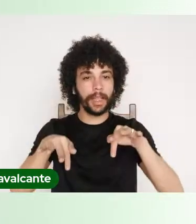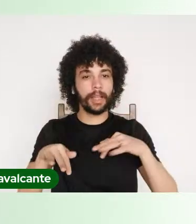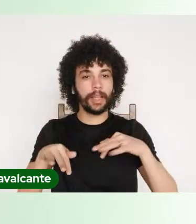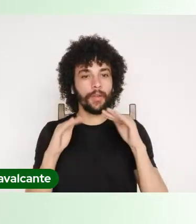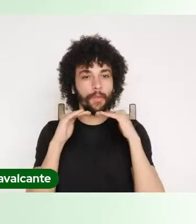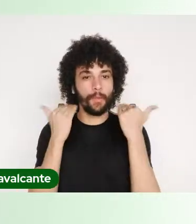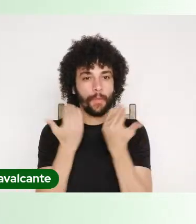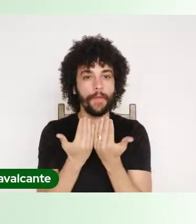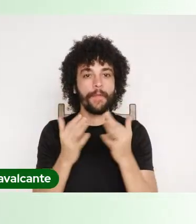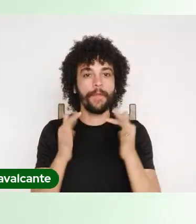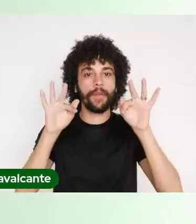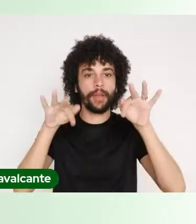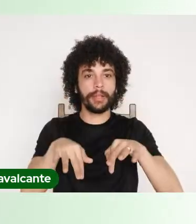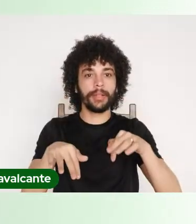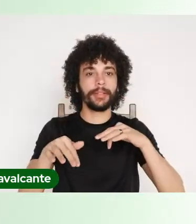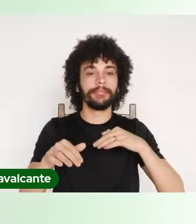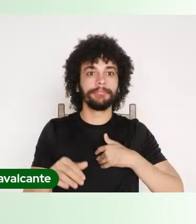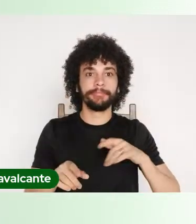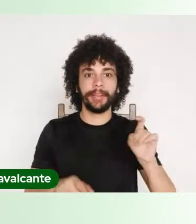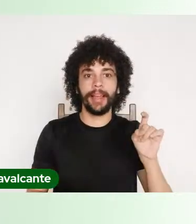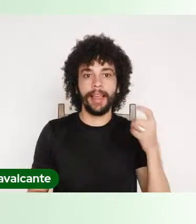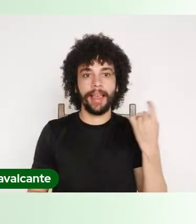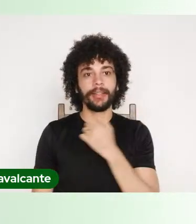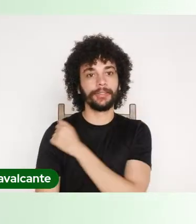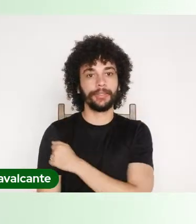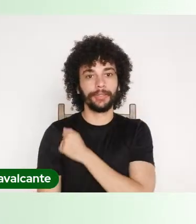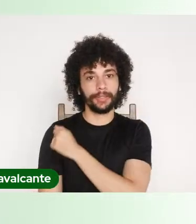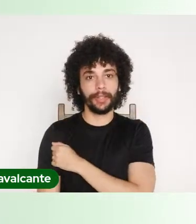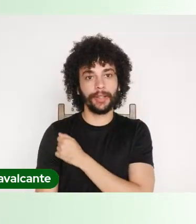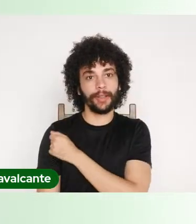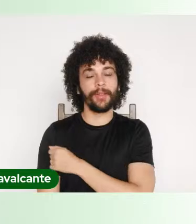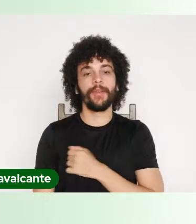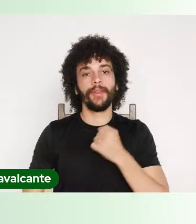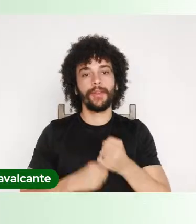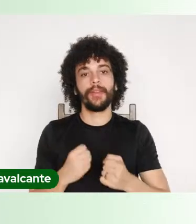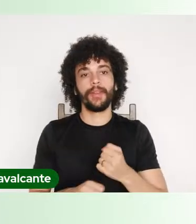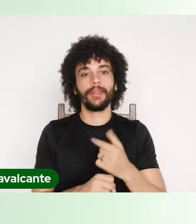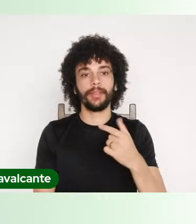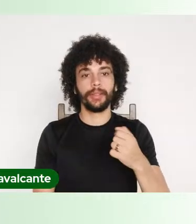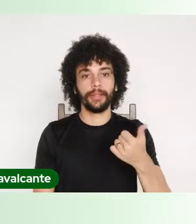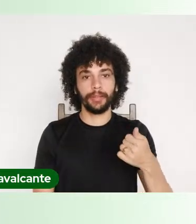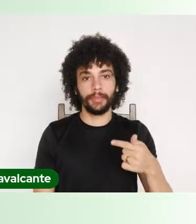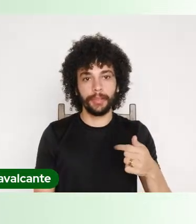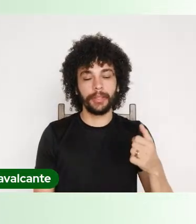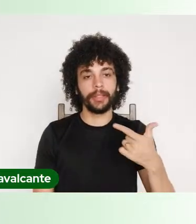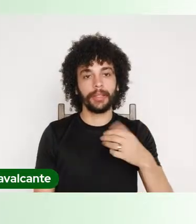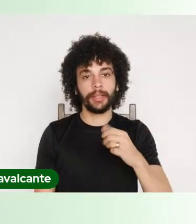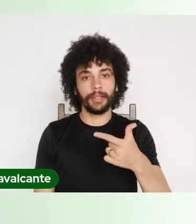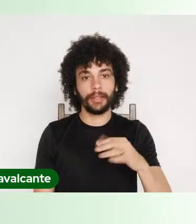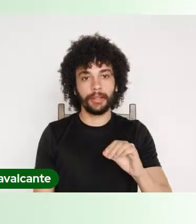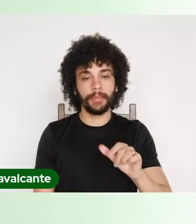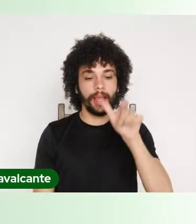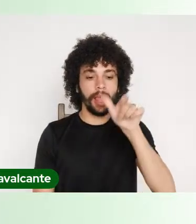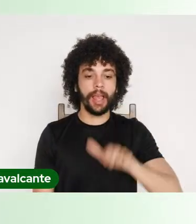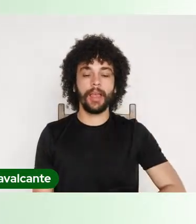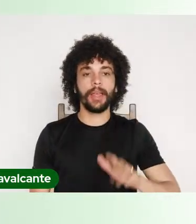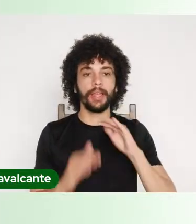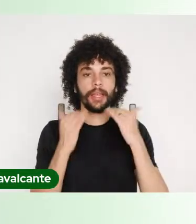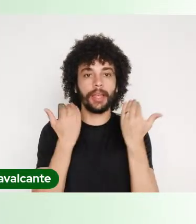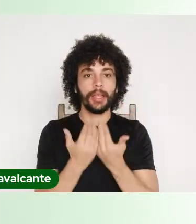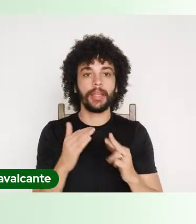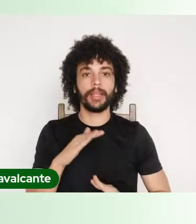Prêmio Tese e Egresso de Destaques do Quadriênio 2017-2020. A chefe de cerimônia será a pró-reitora,